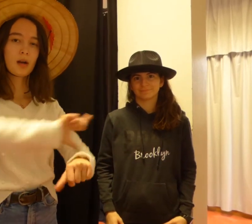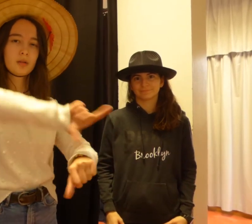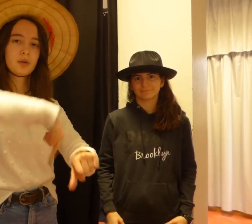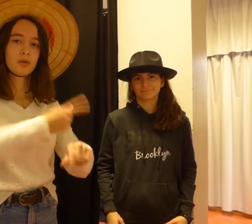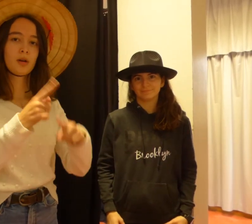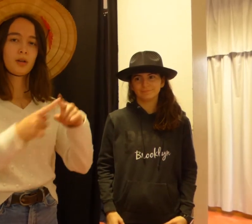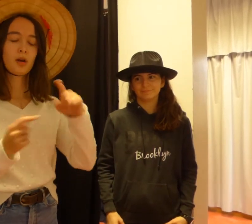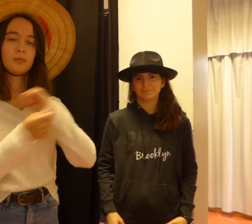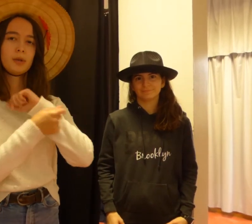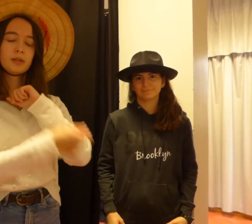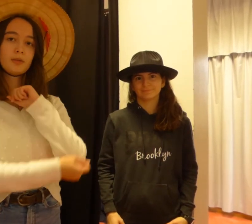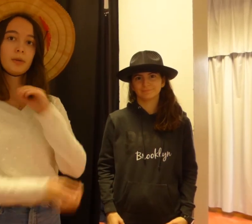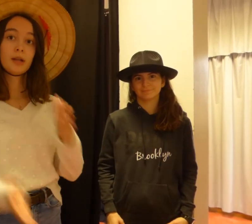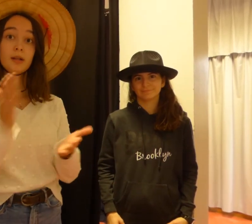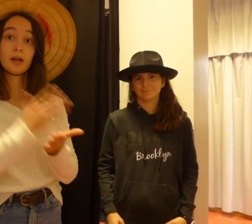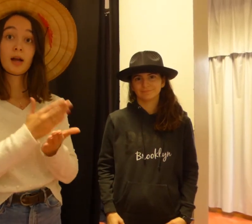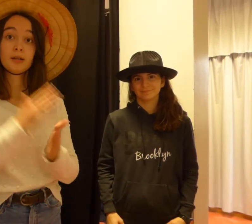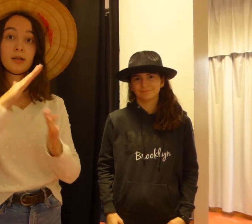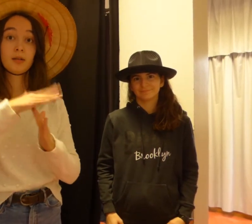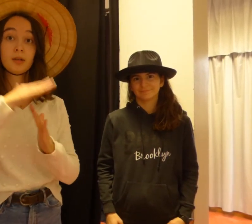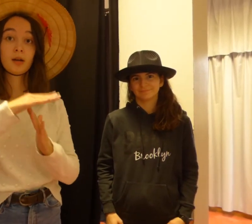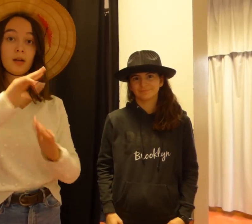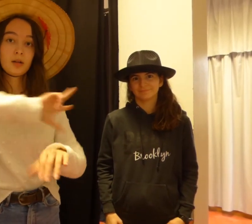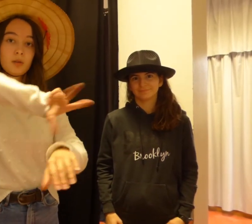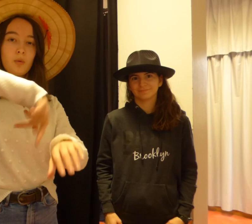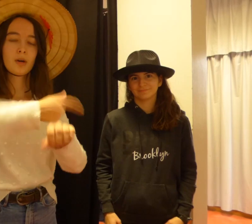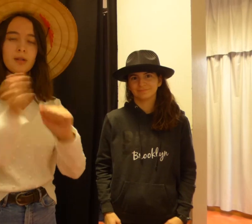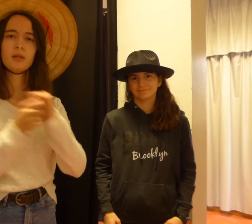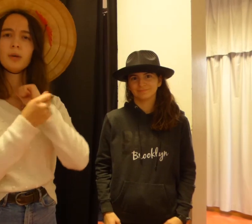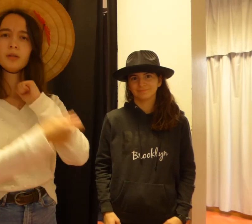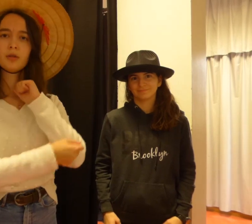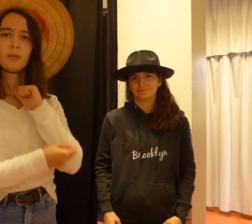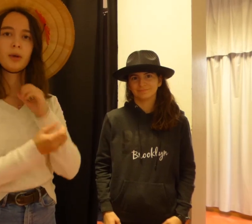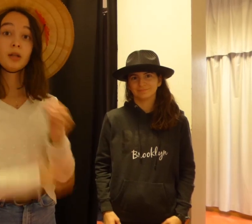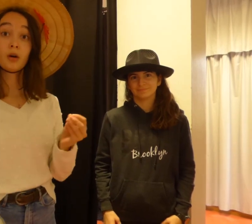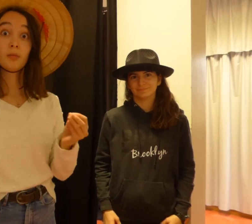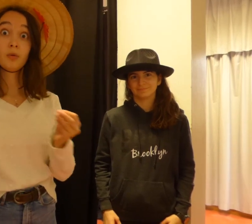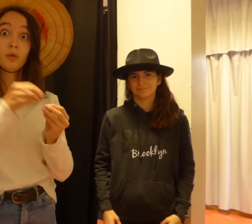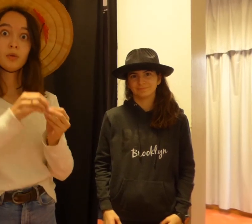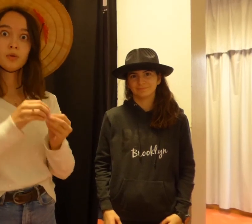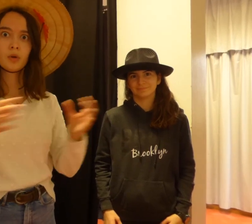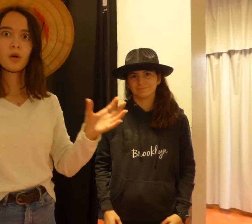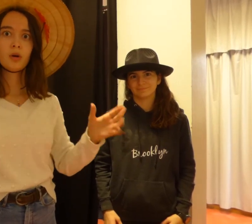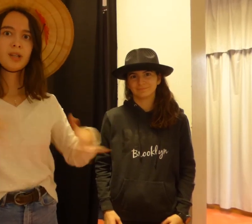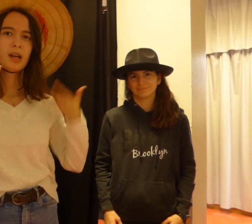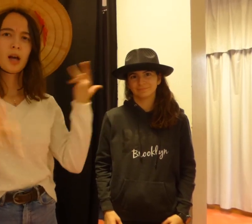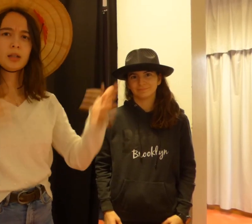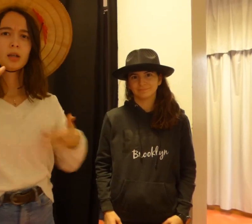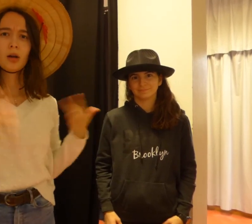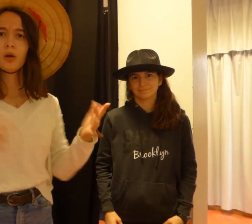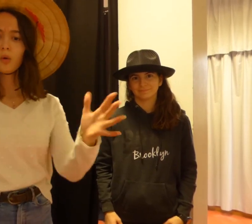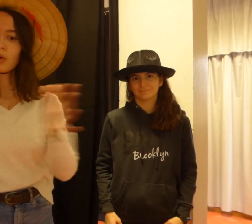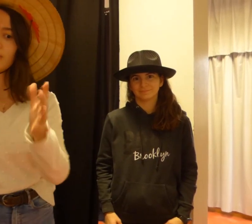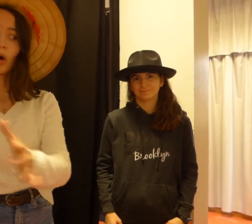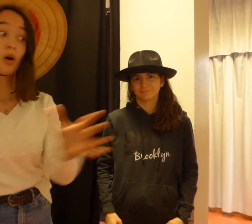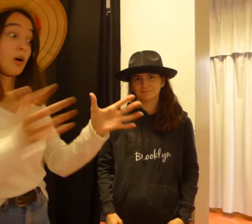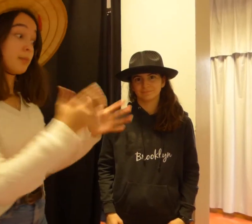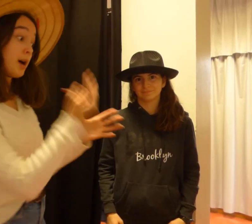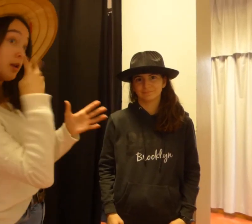2h30 par semaine et en terminale, c'est 3h par semaine. En plus, le groupe a la chance d'aller voir des pièces de théâtre